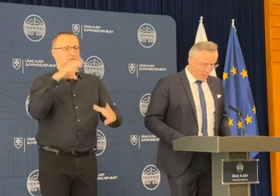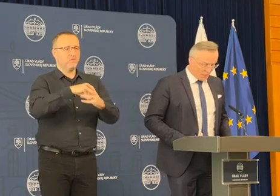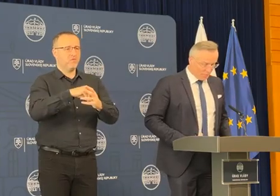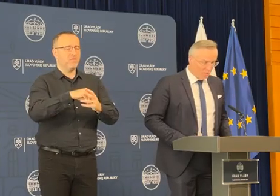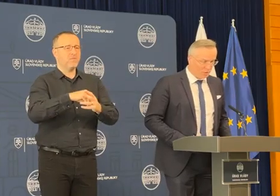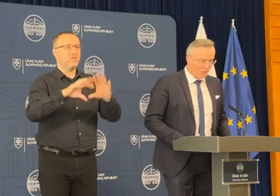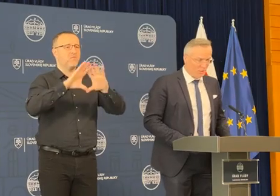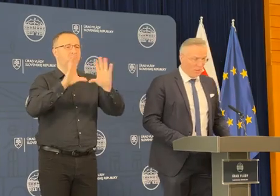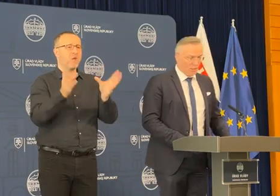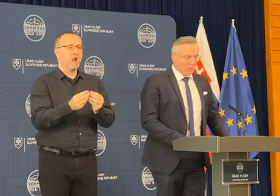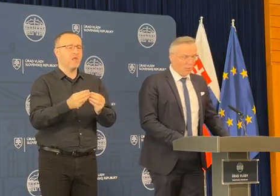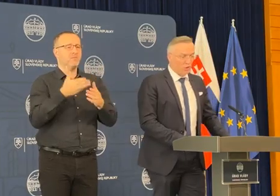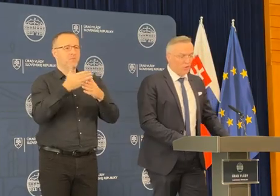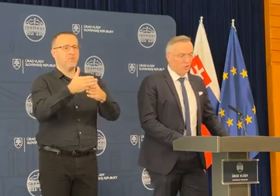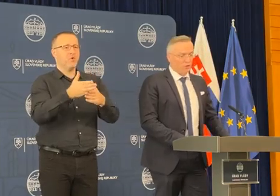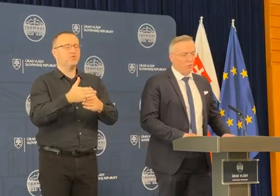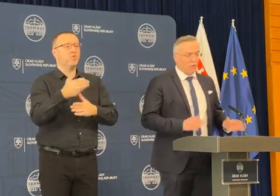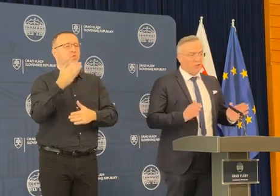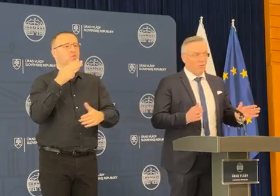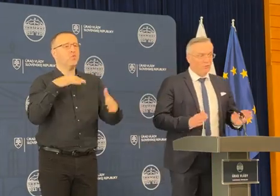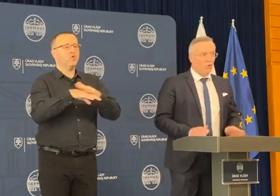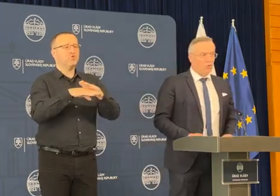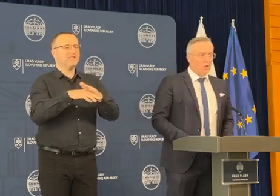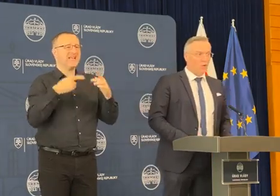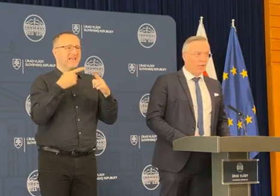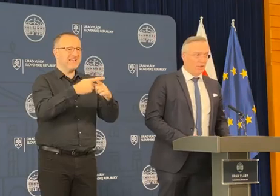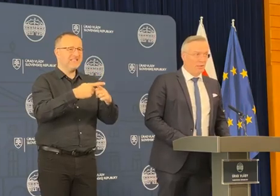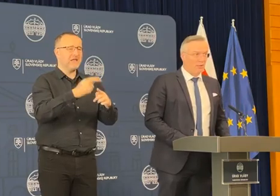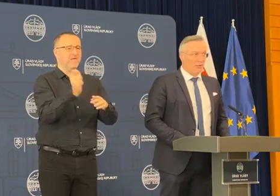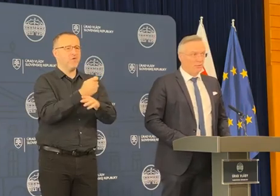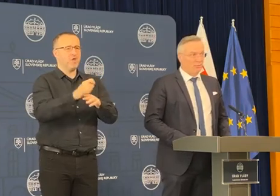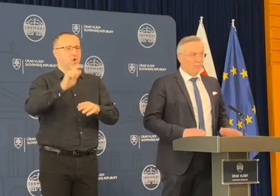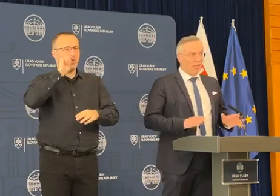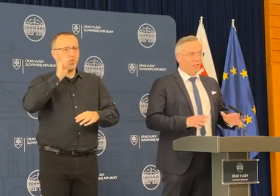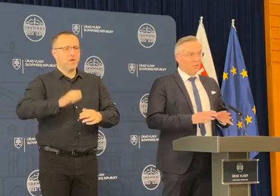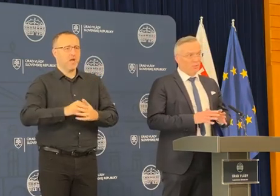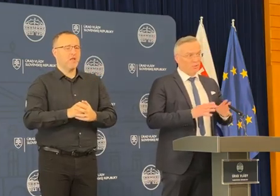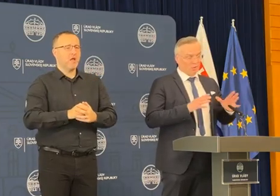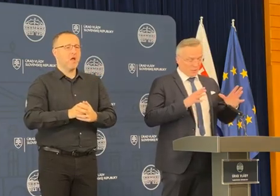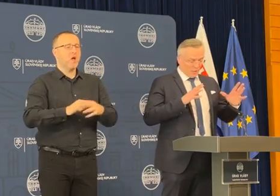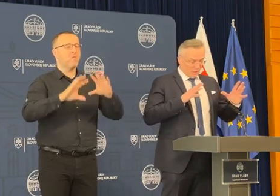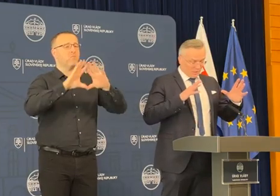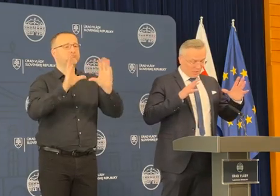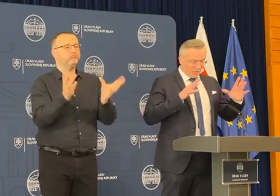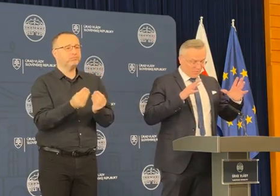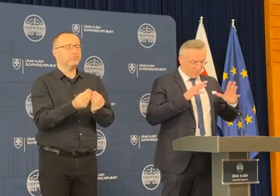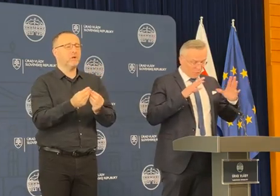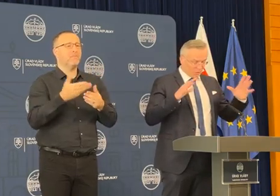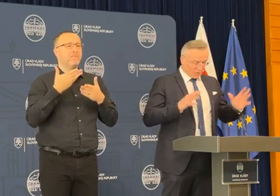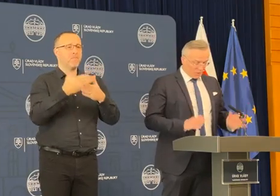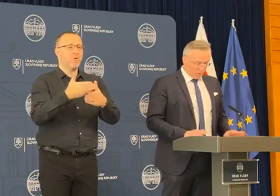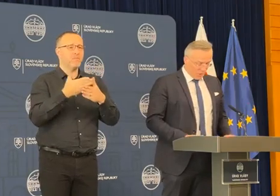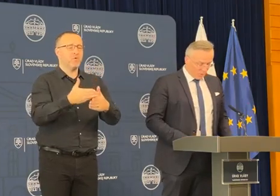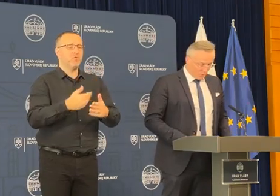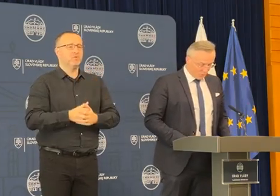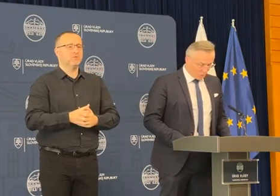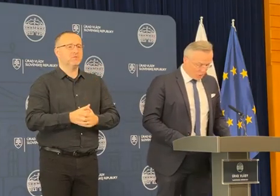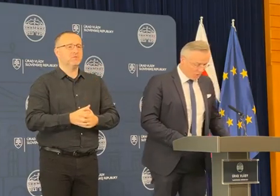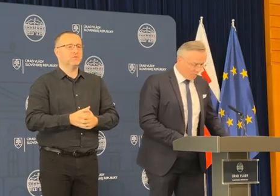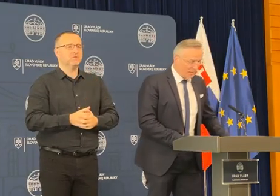balíka pomoci s utečeneckou krízou a s vojnou na Ukrajine, balík pomoci pod